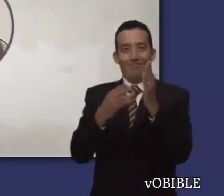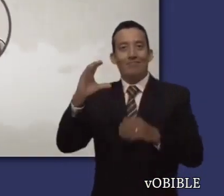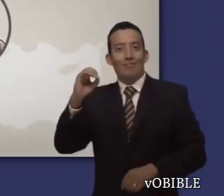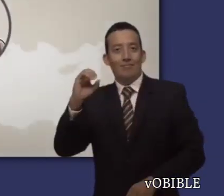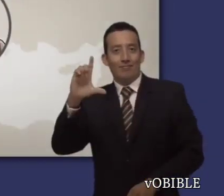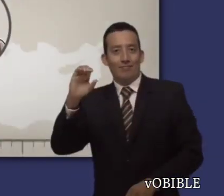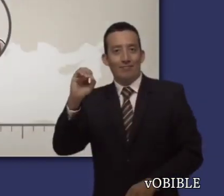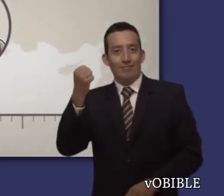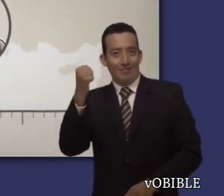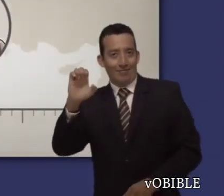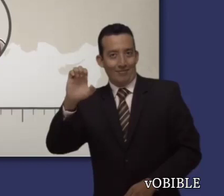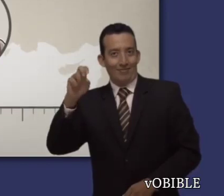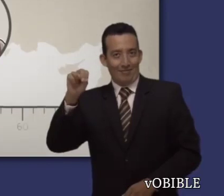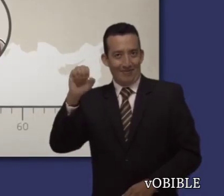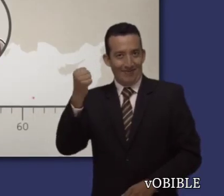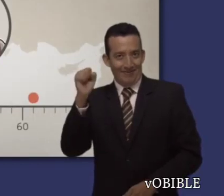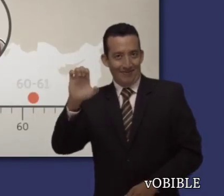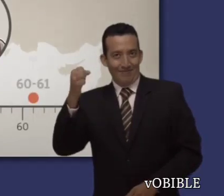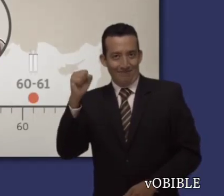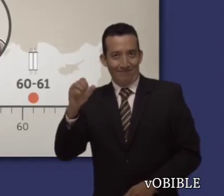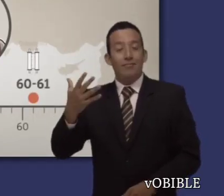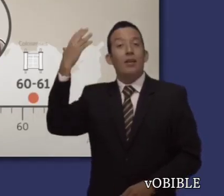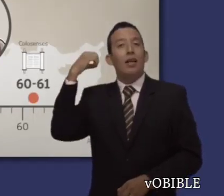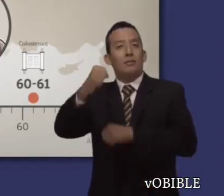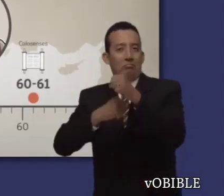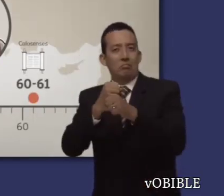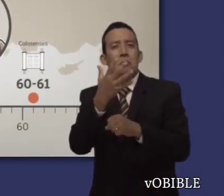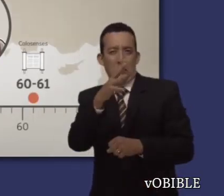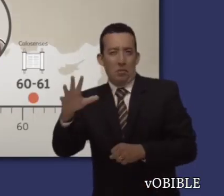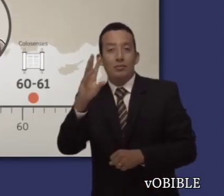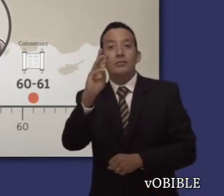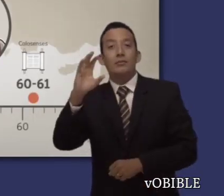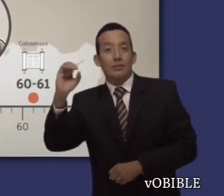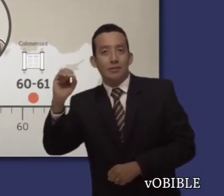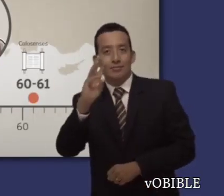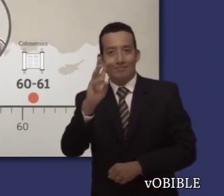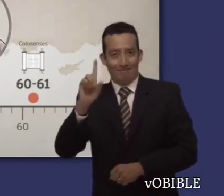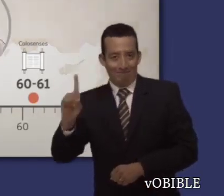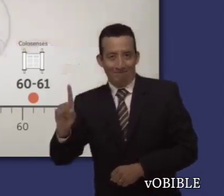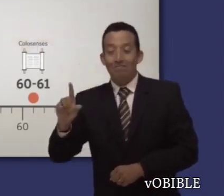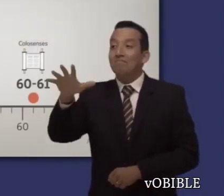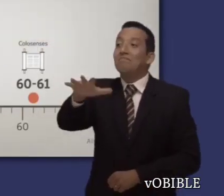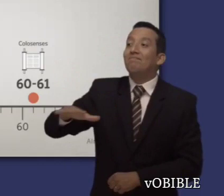El apóstol Pablo escribió esta carta inspirada en Roma, alrededor del año 60 o 61.